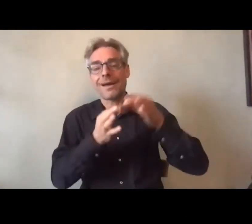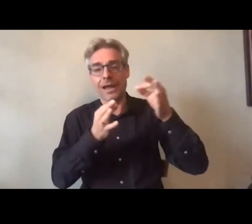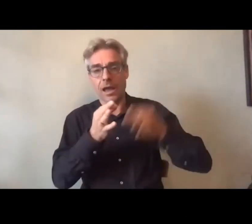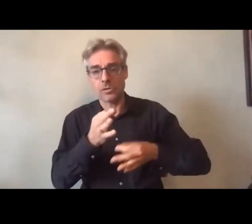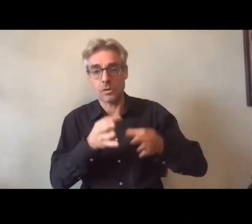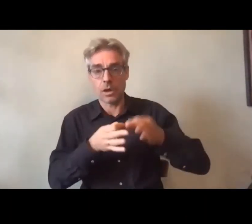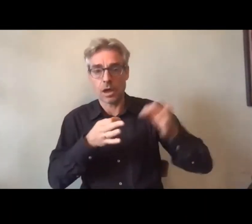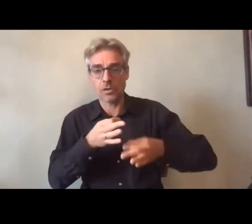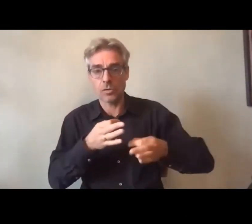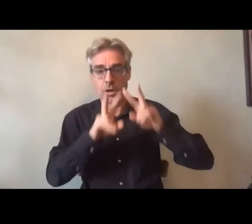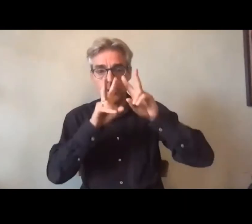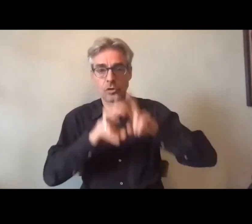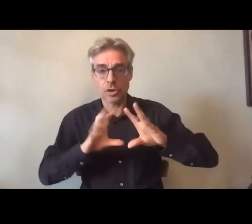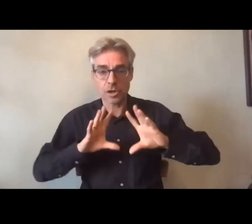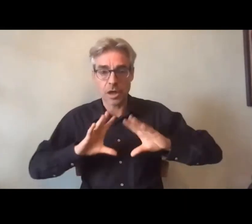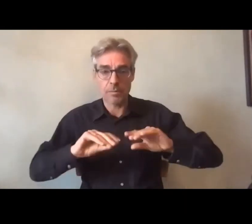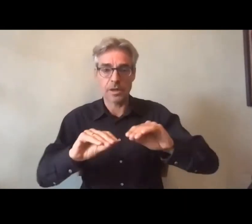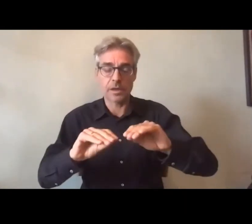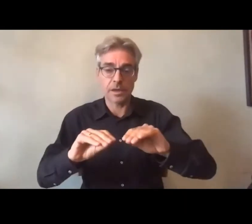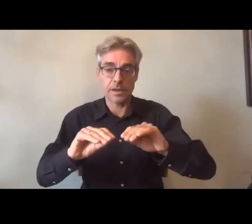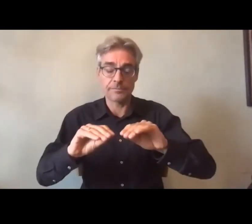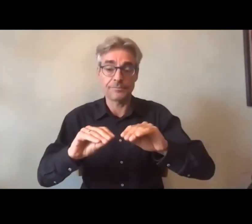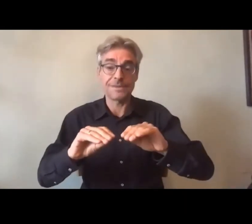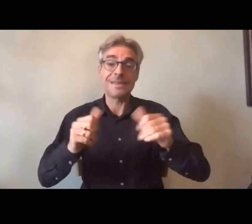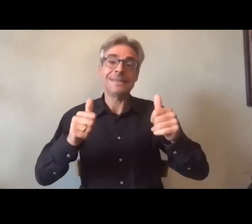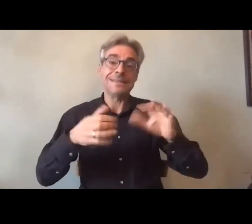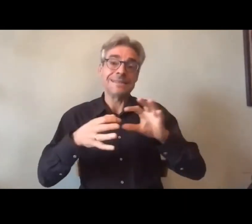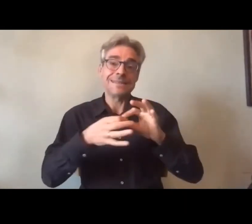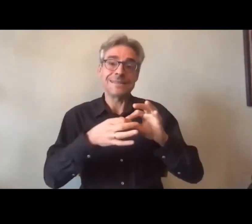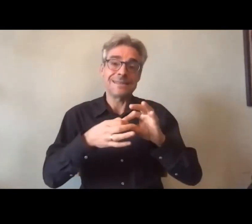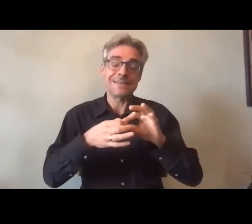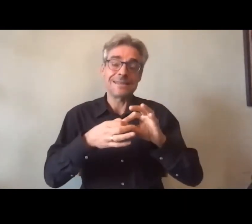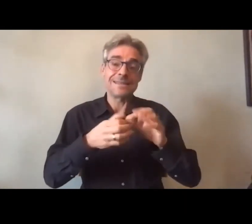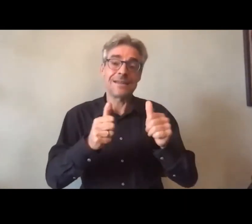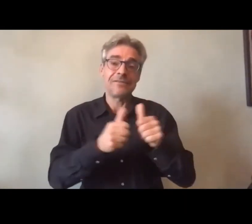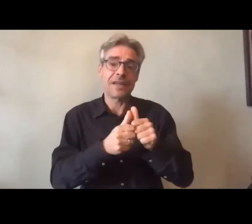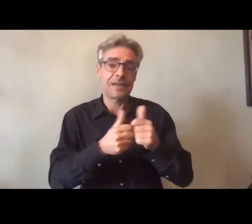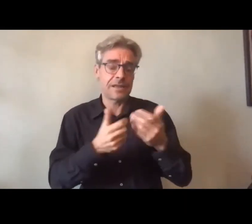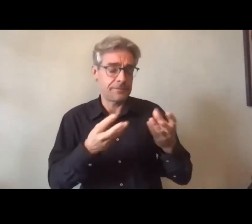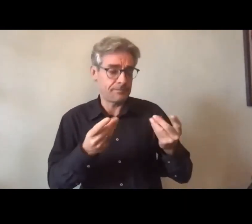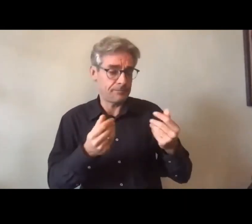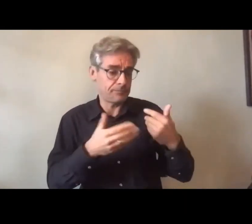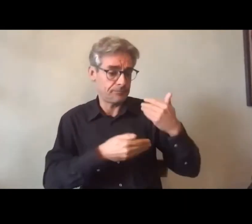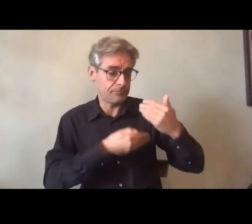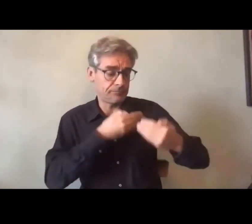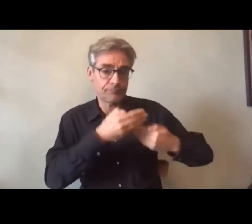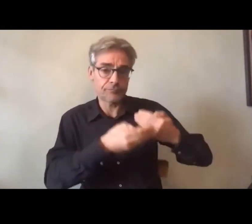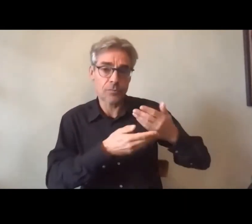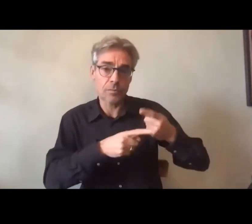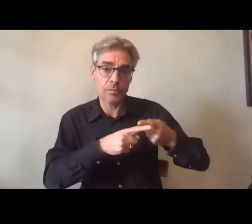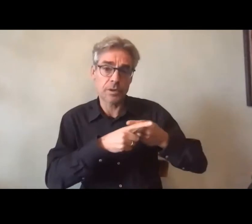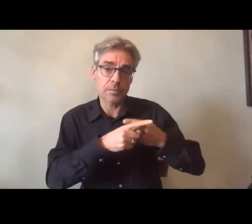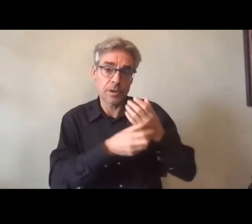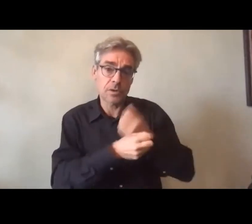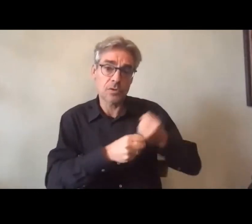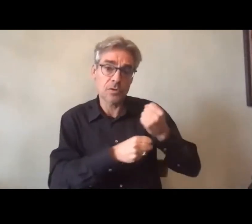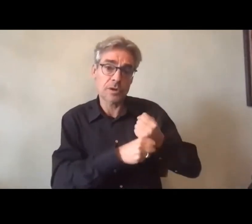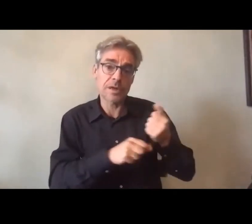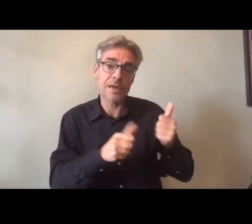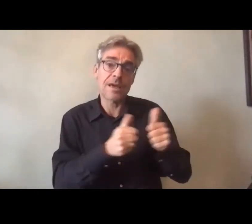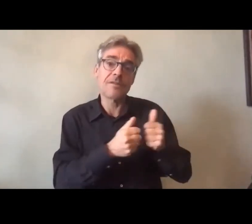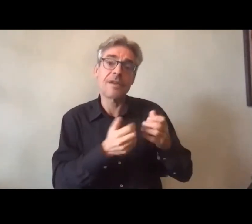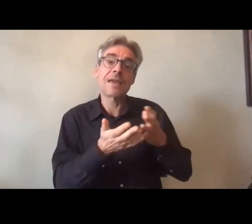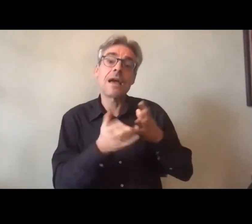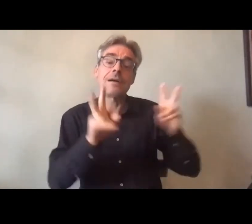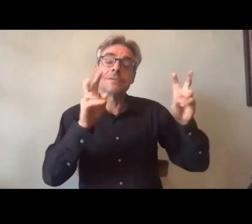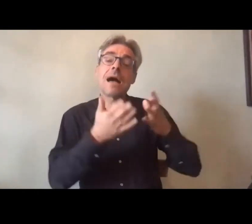ces recherches appliquées avec ce qui est en train de se mettre en place suite à l'appel à projet d'action